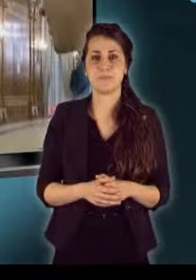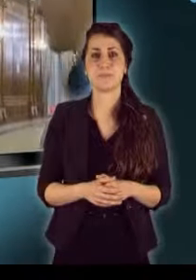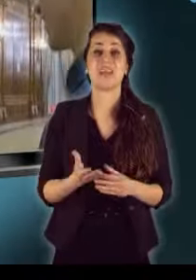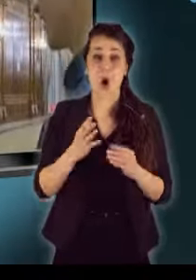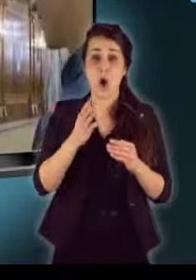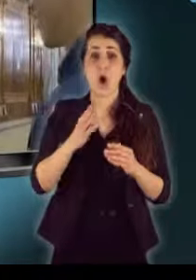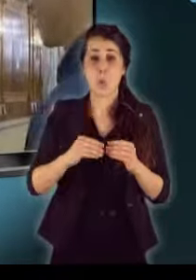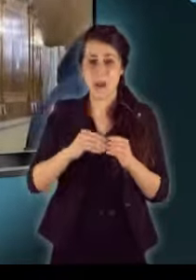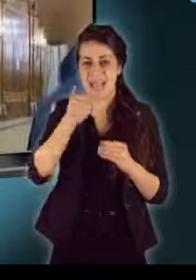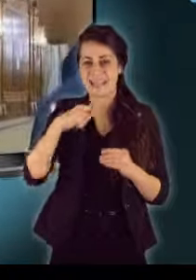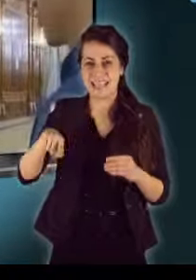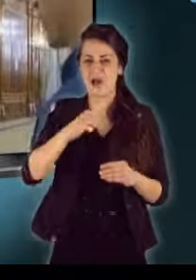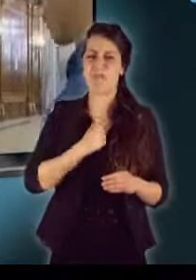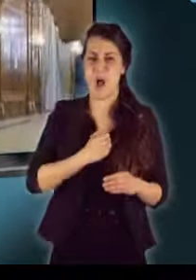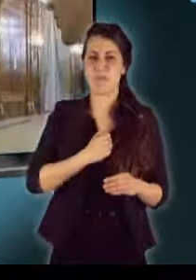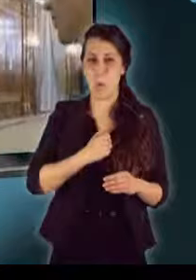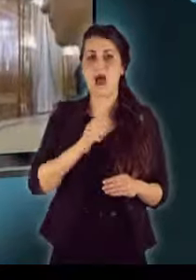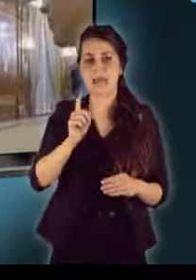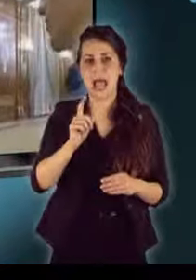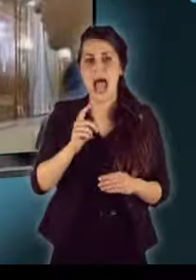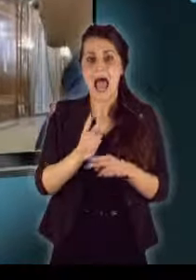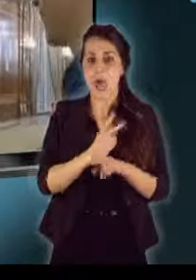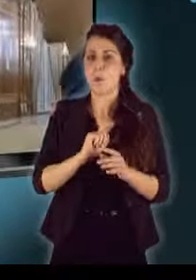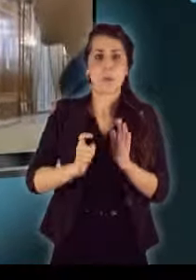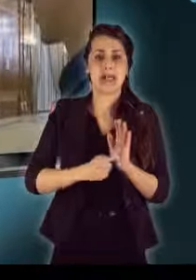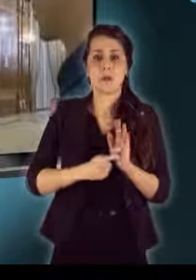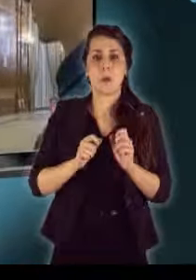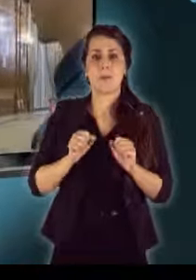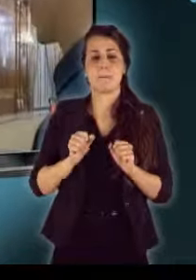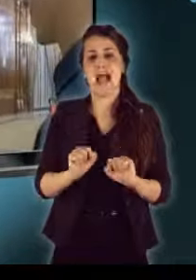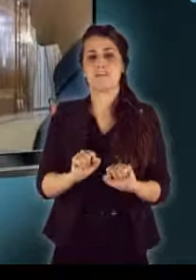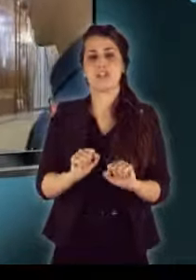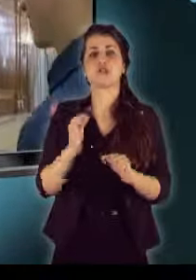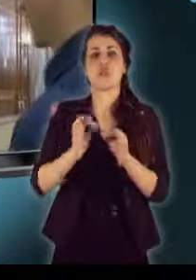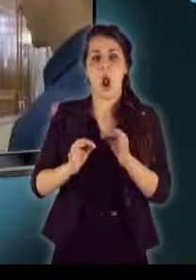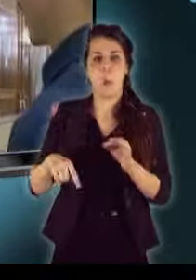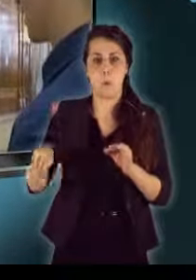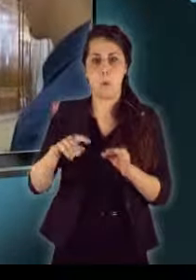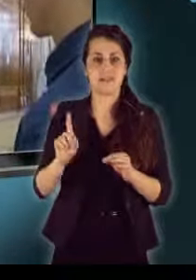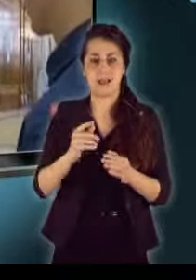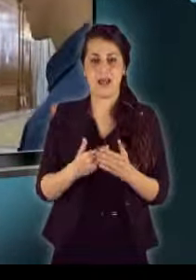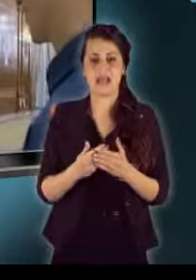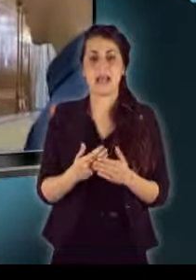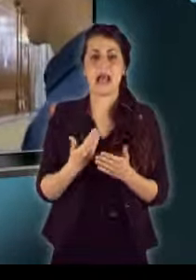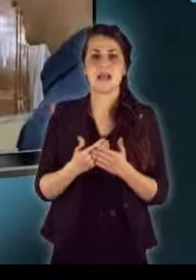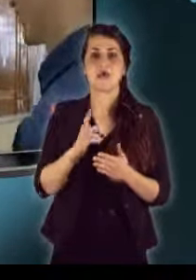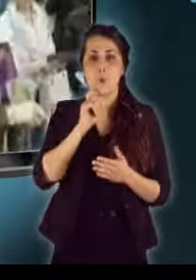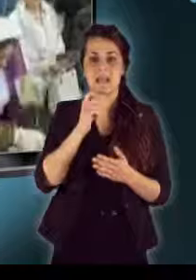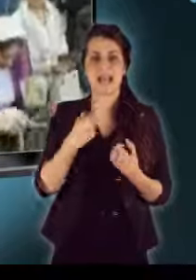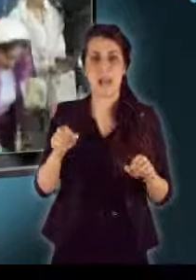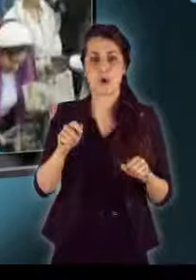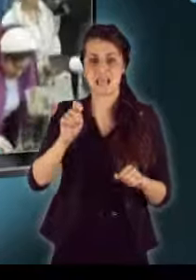A román nép valóban eléggé babonás, de az államnak kötelessége az embereket megvédeni a csalóktól, mondta az egyik szociáldemokrata képviselő.